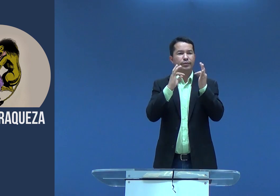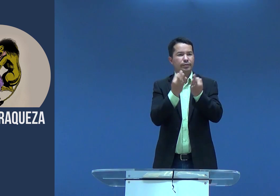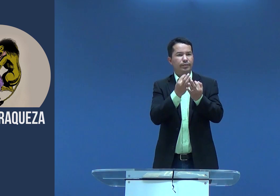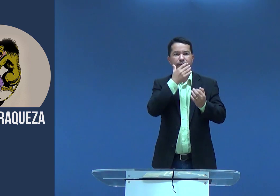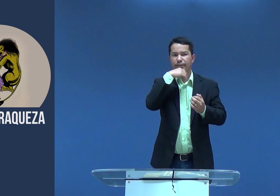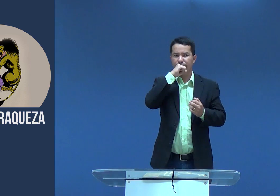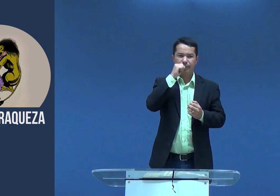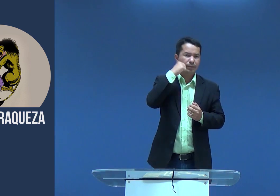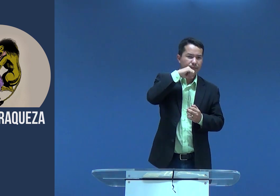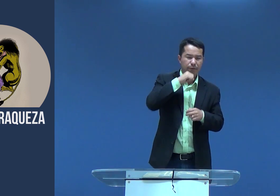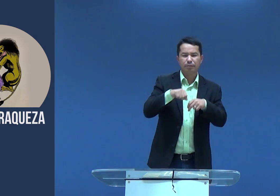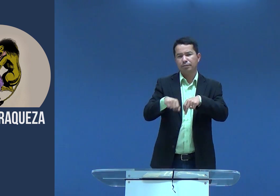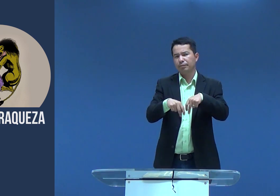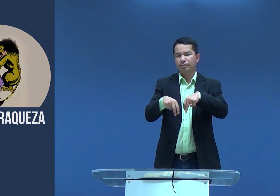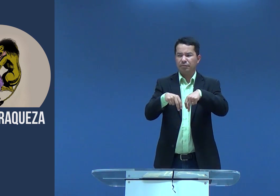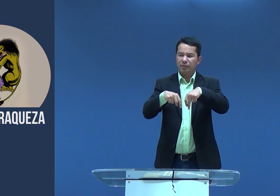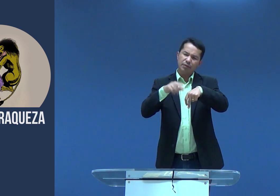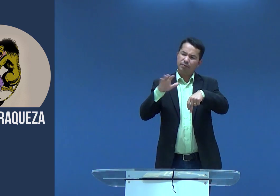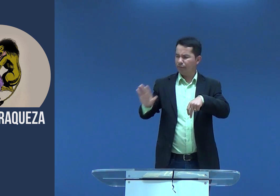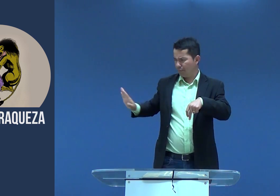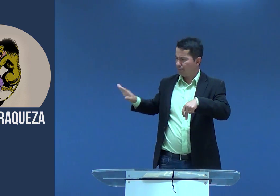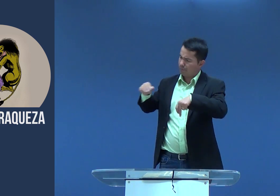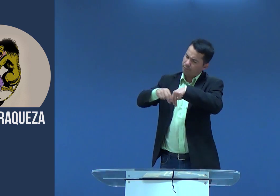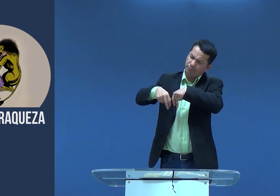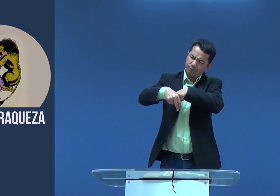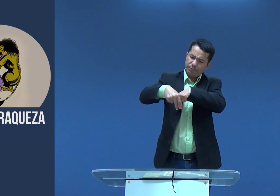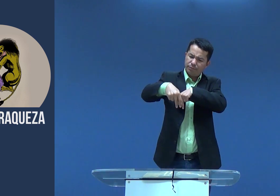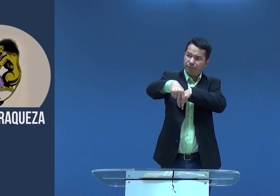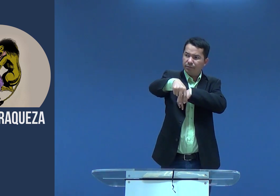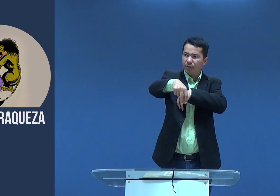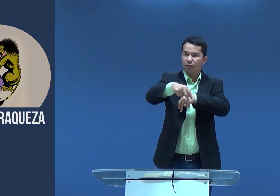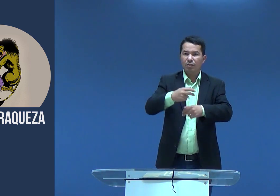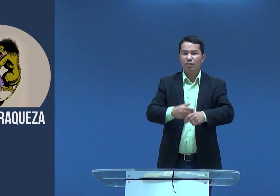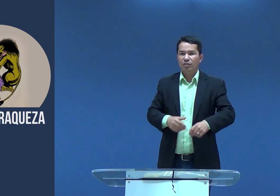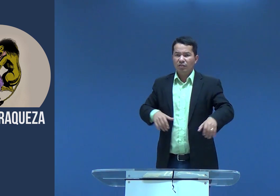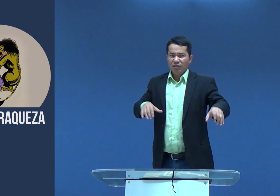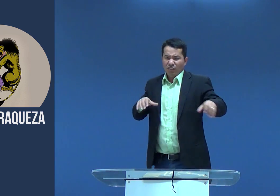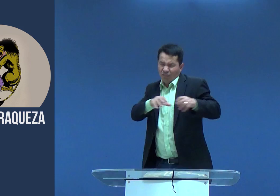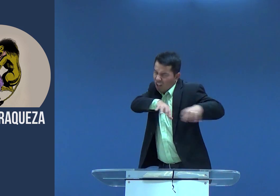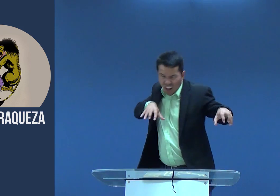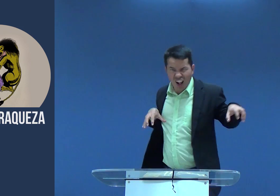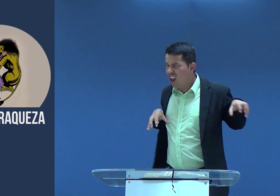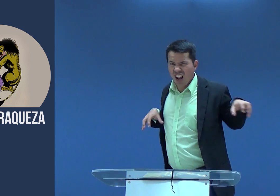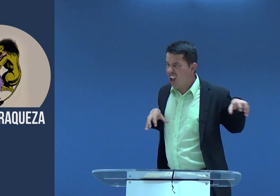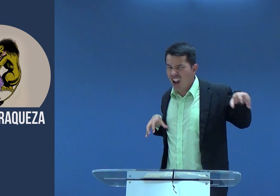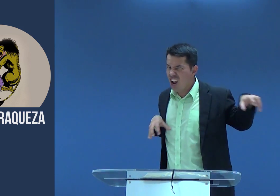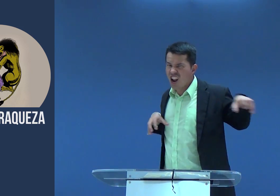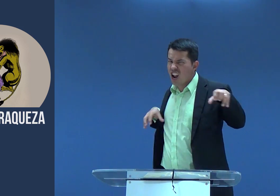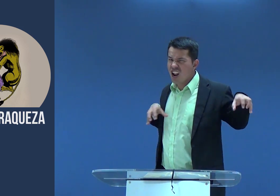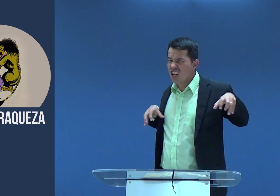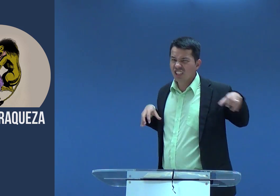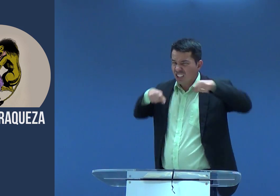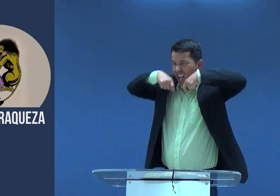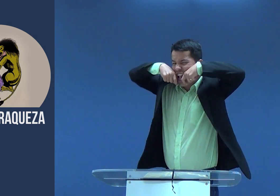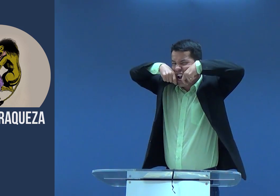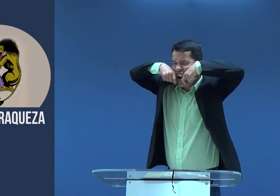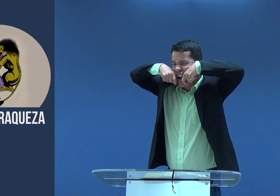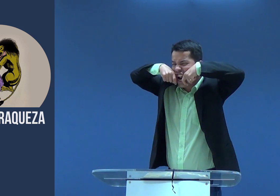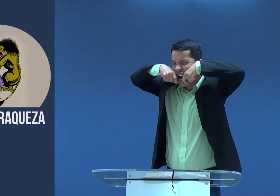com a sua família, com o seu pai, com a mãe. De repente, você se afasta. E um leão surge no meio ali